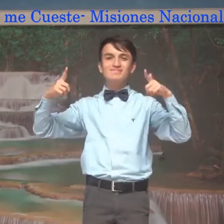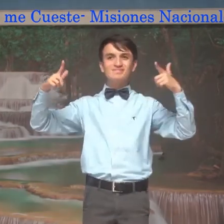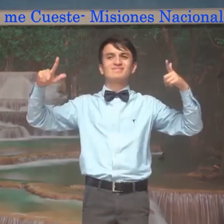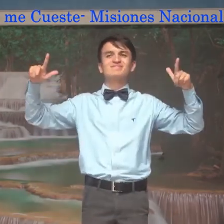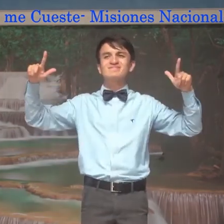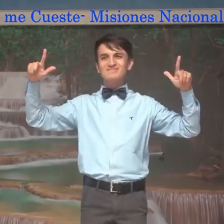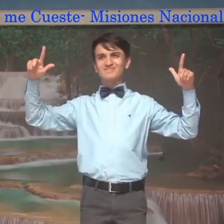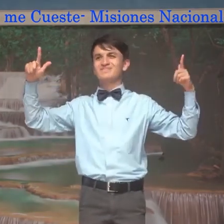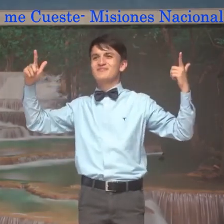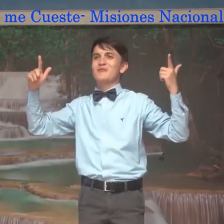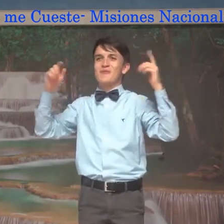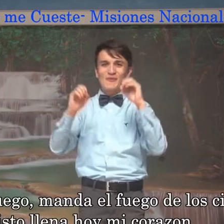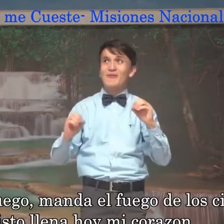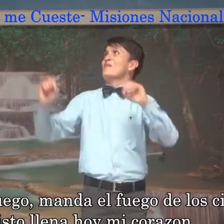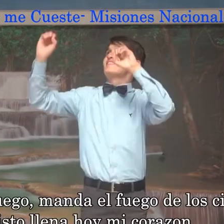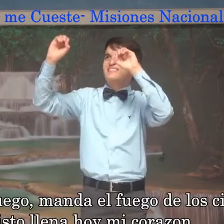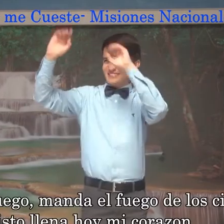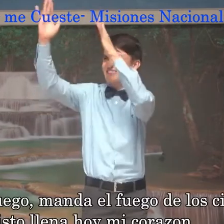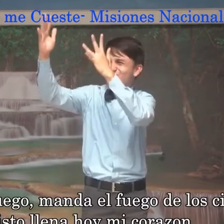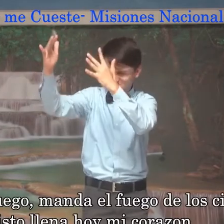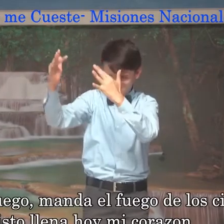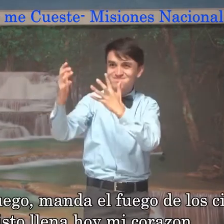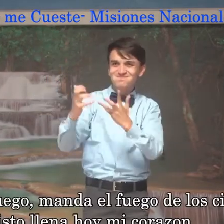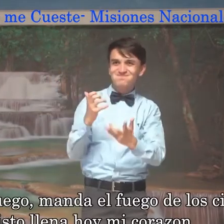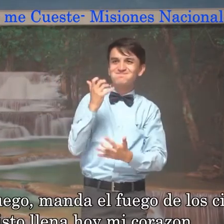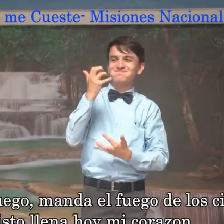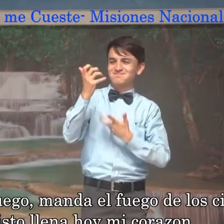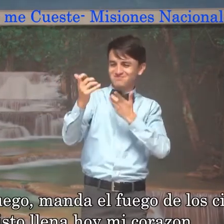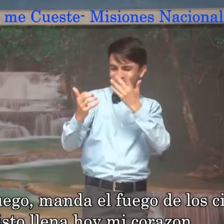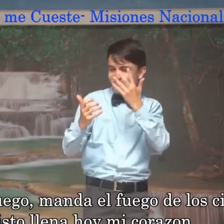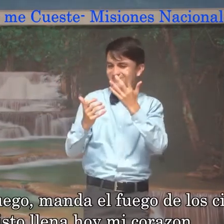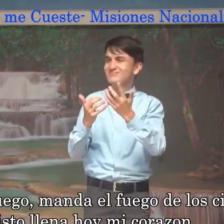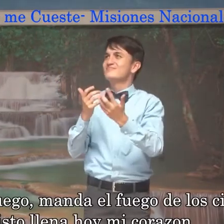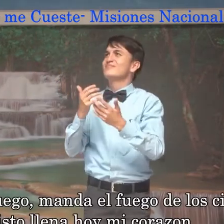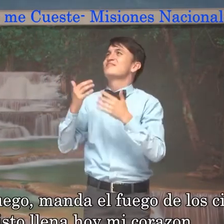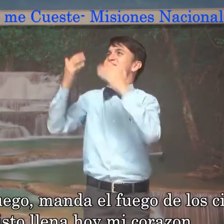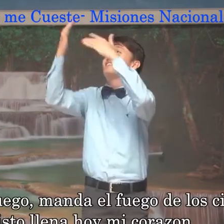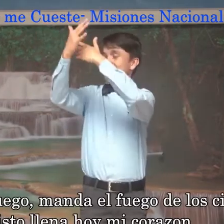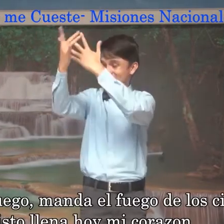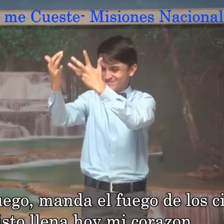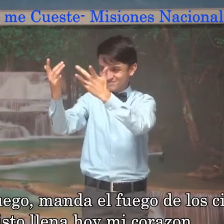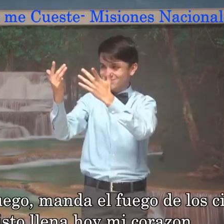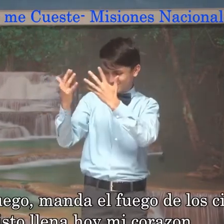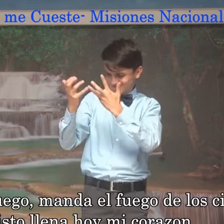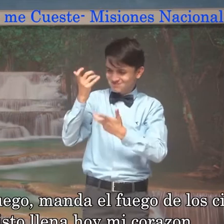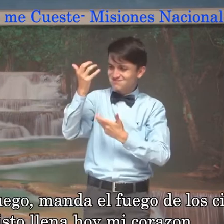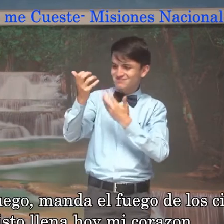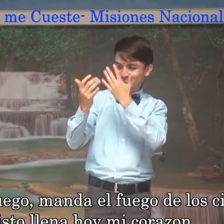libertad tomando el fuego manda el fuego de